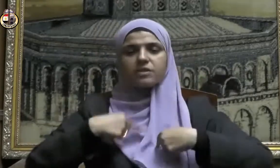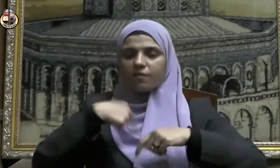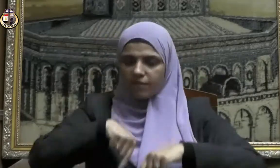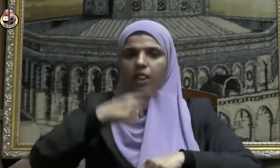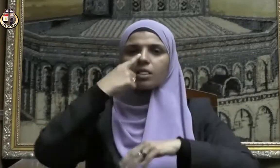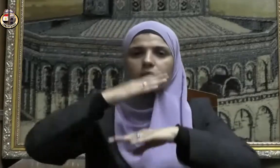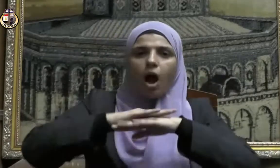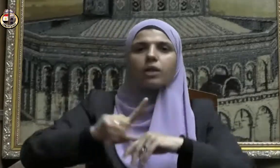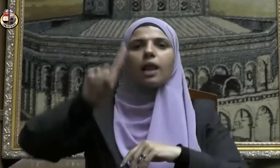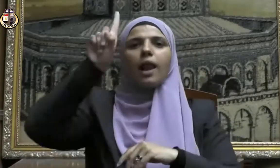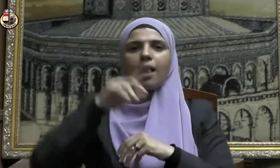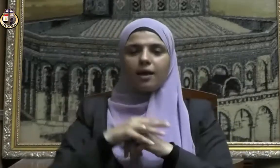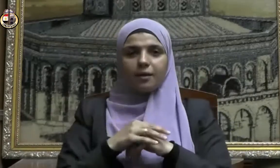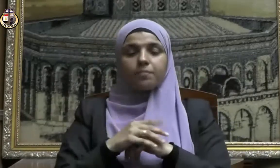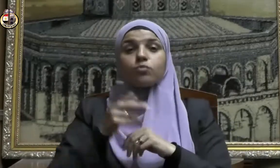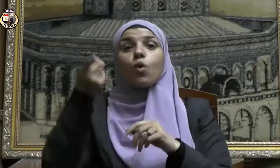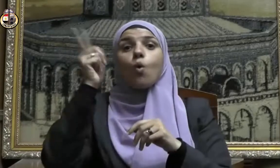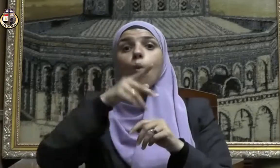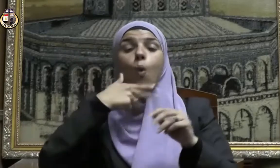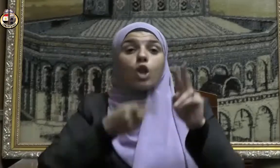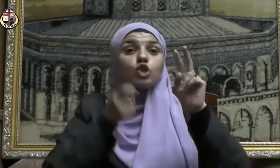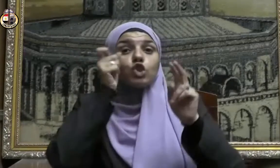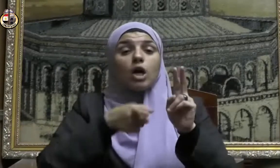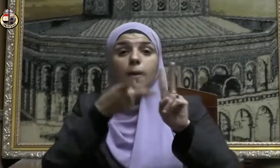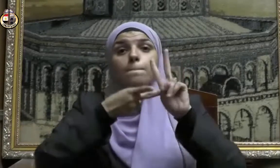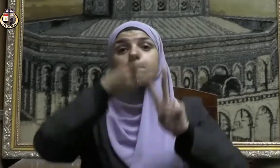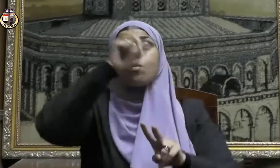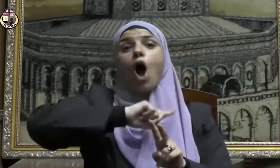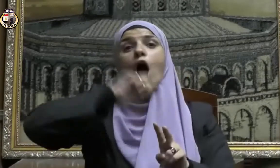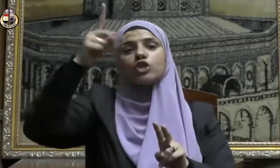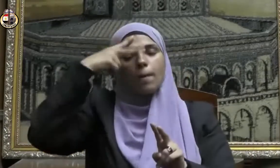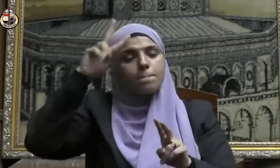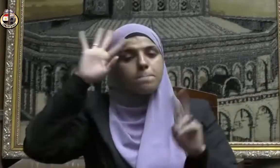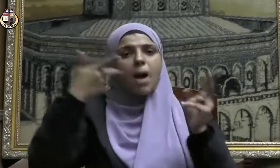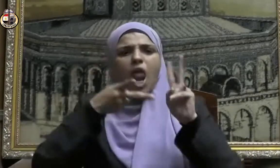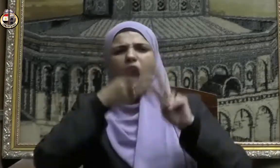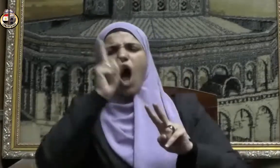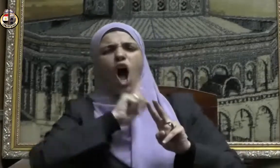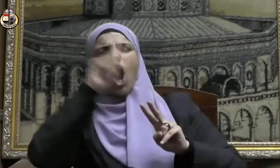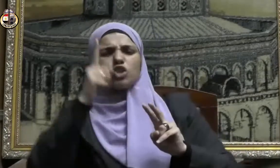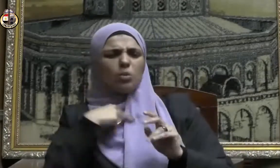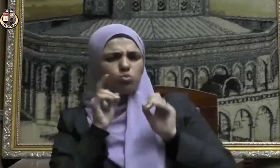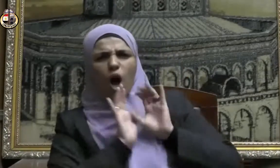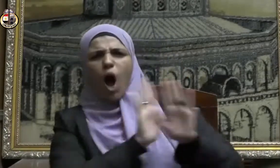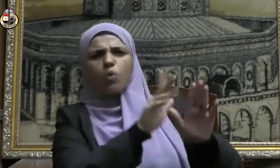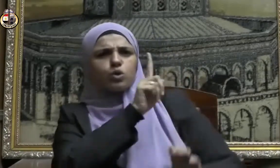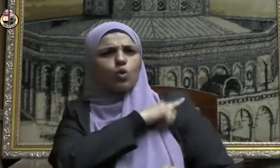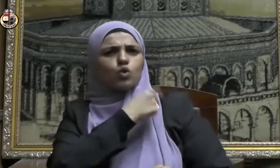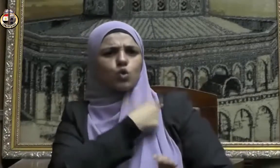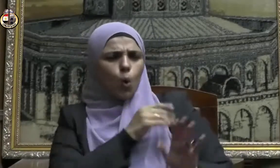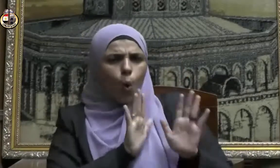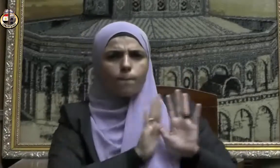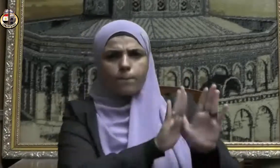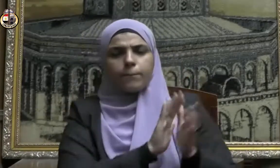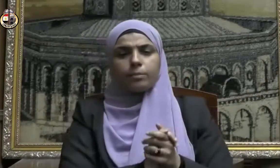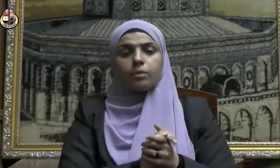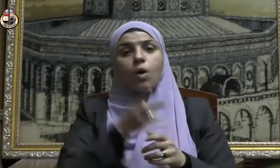طاعة الله والمهاجر من هجر الخطايا والذنوب ومن